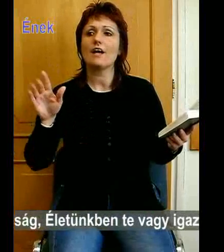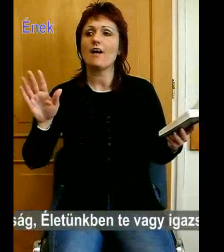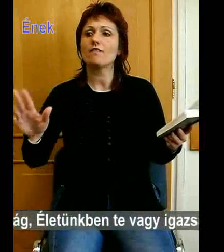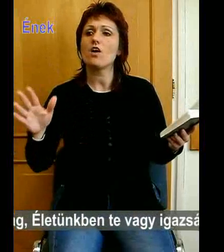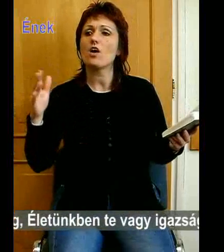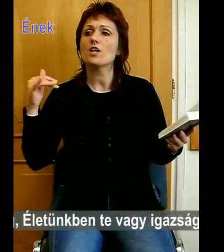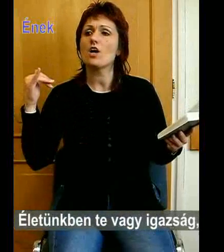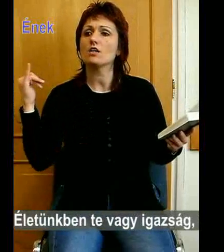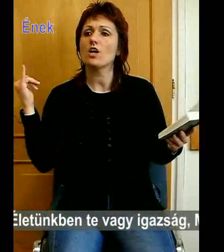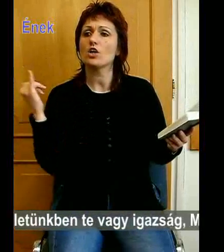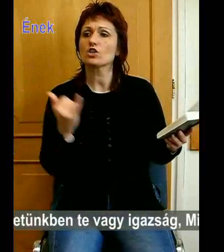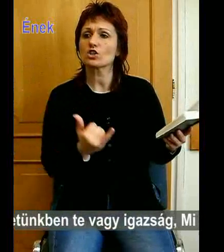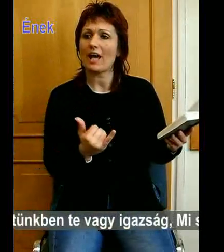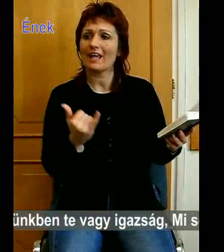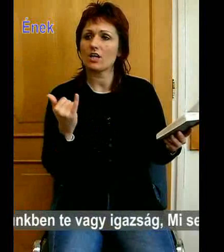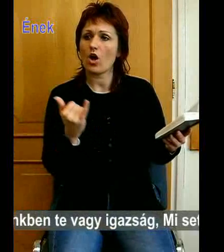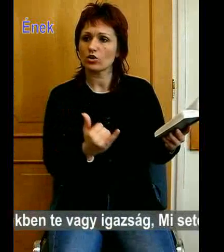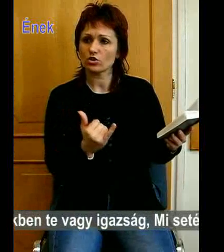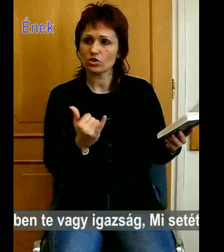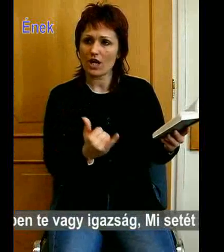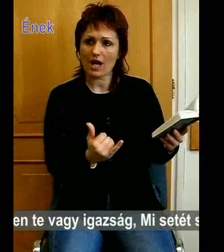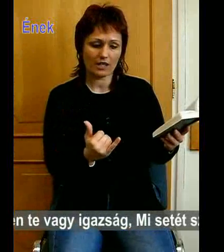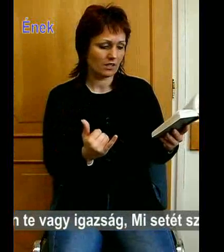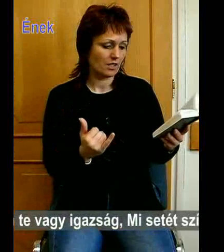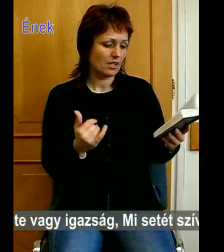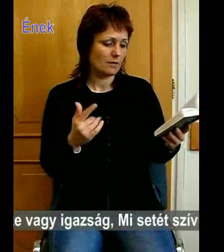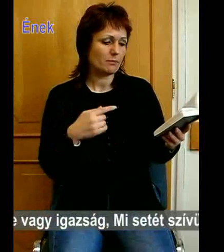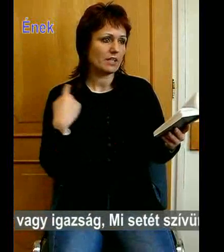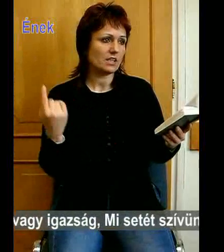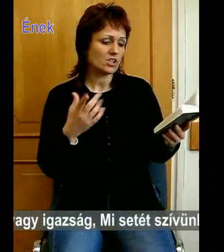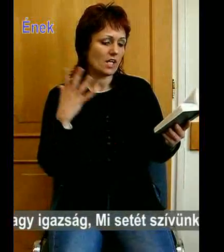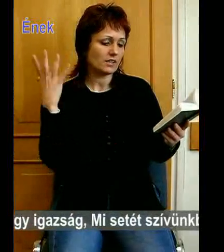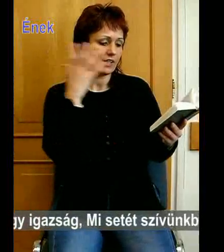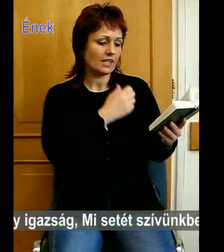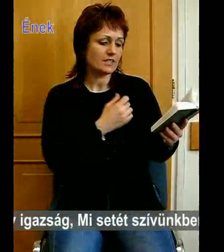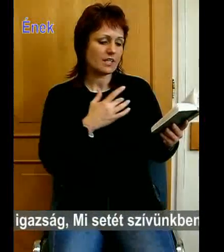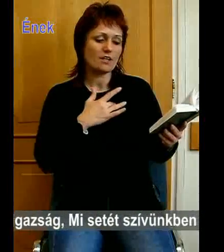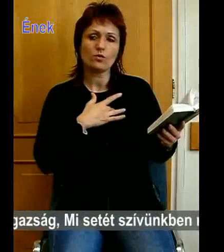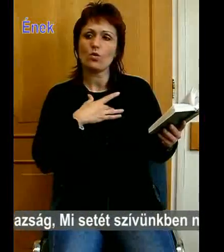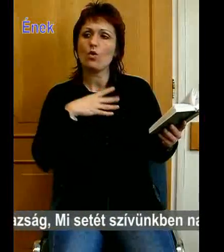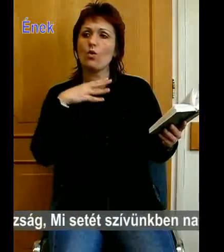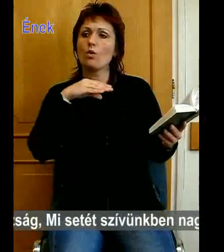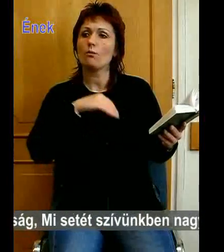a hirdassás. Én csak te van